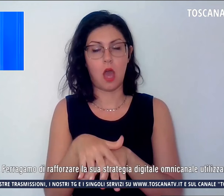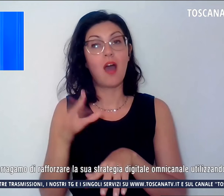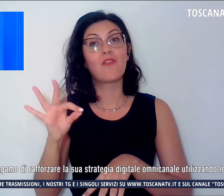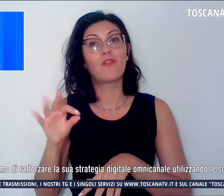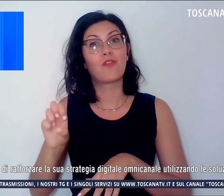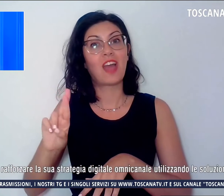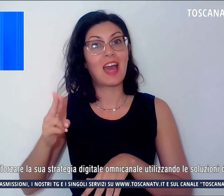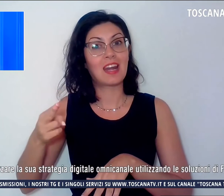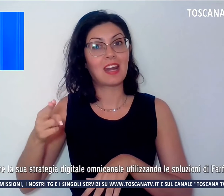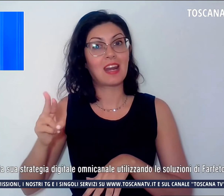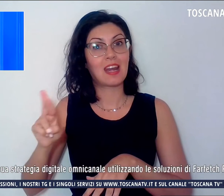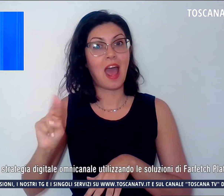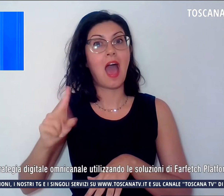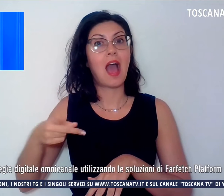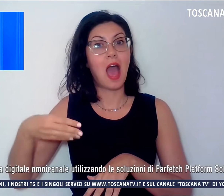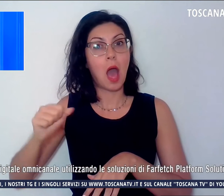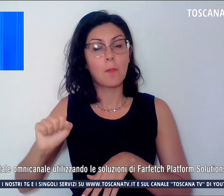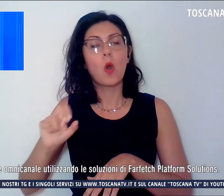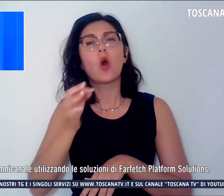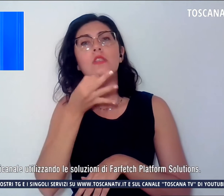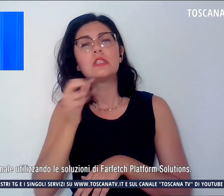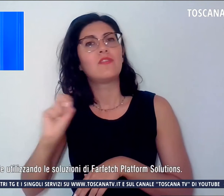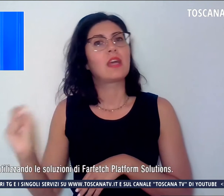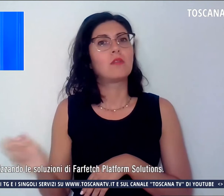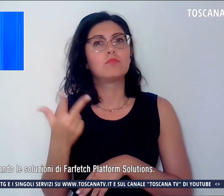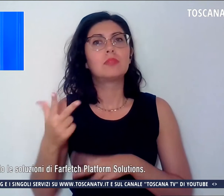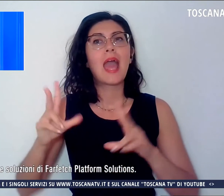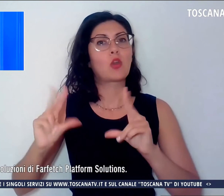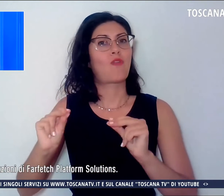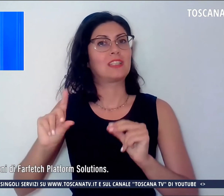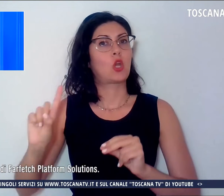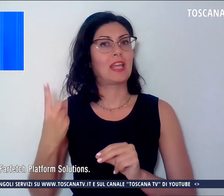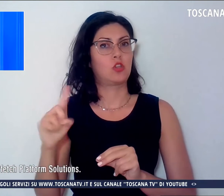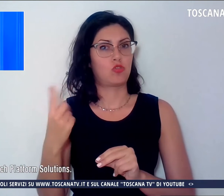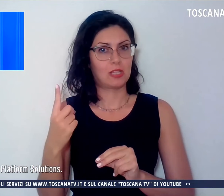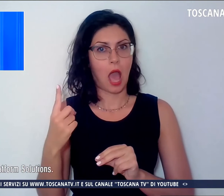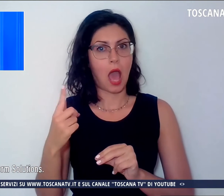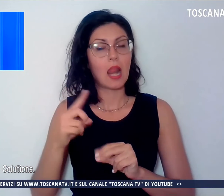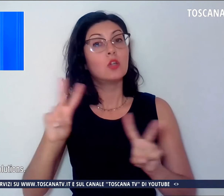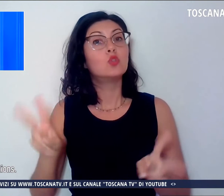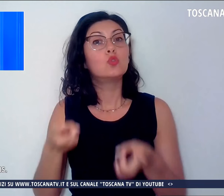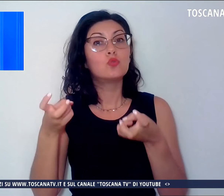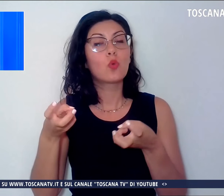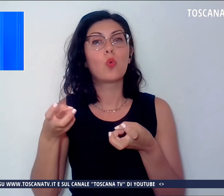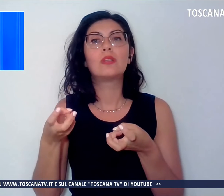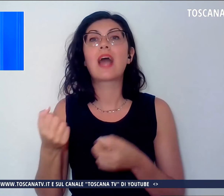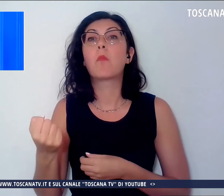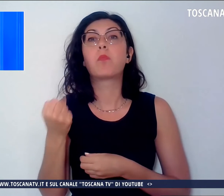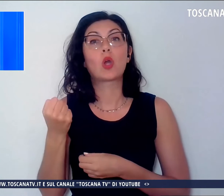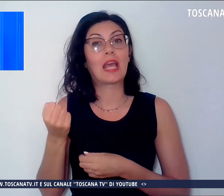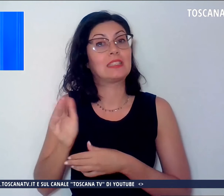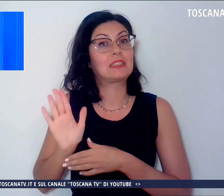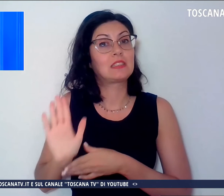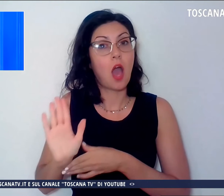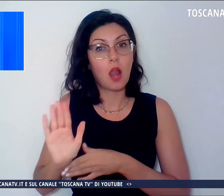un'accelerazione sul fronte dell'innovazione digitale, sfruttando tutte le potenzialità offerte dalla